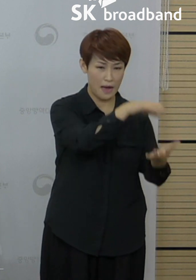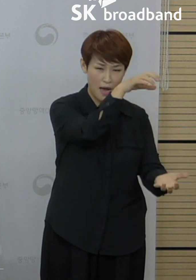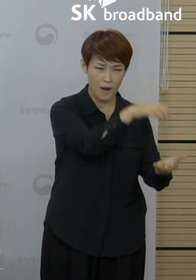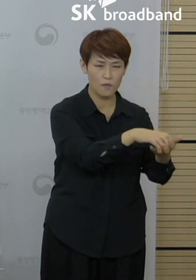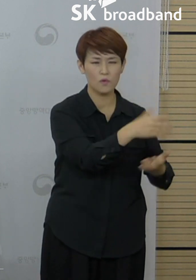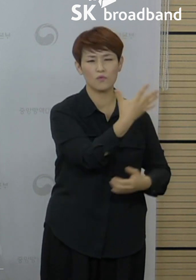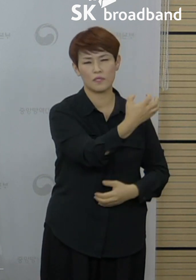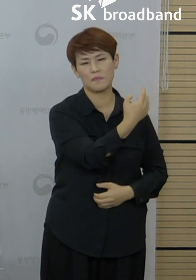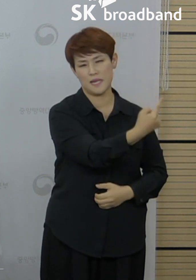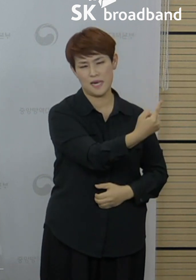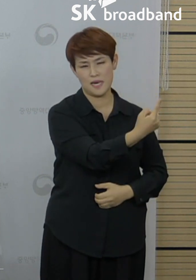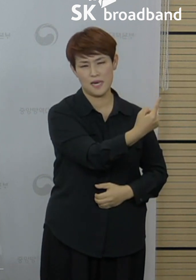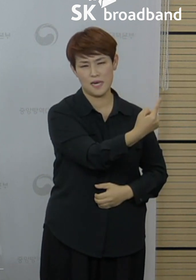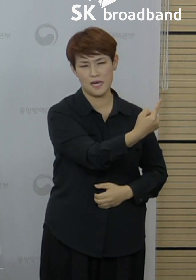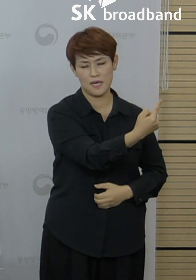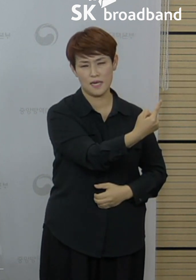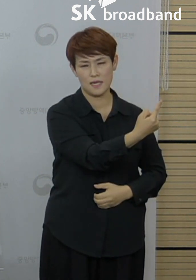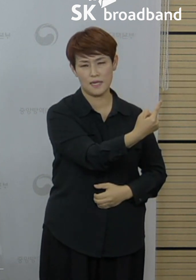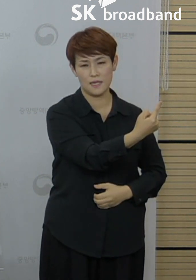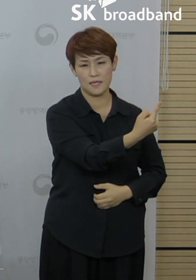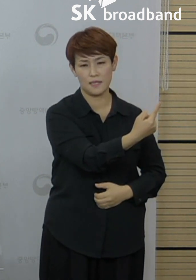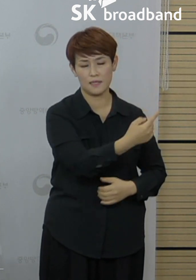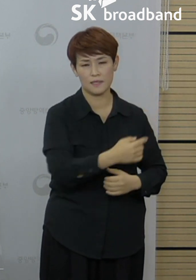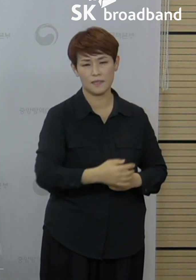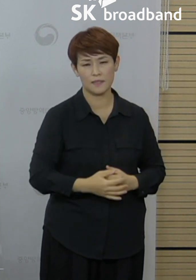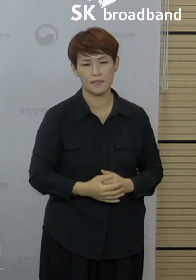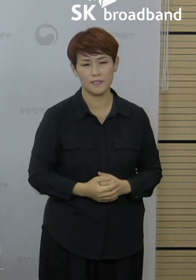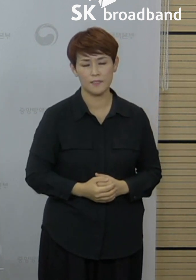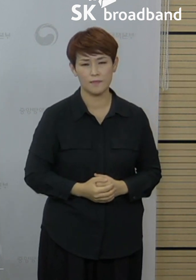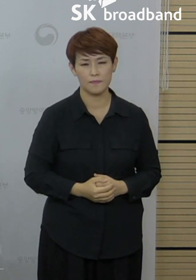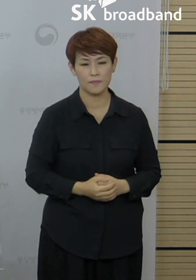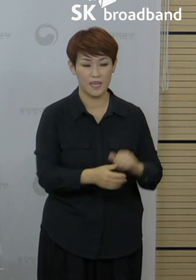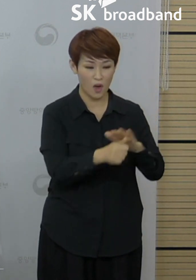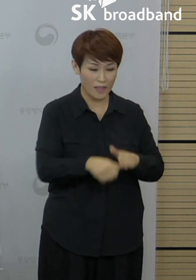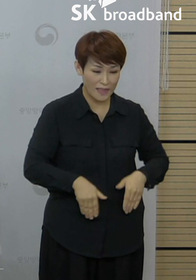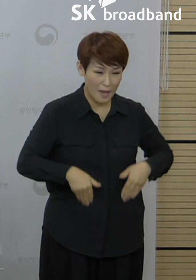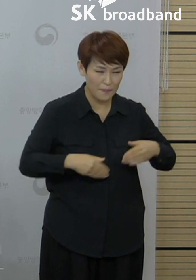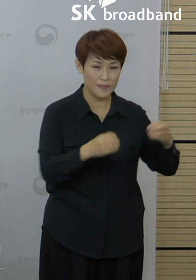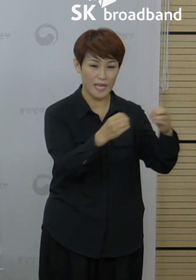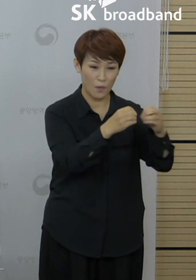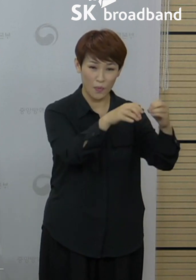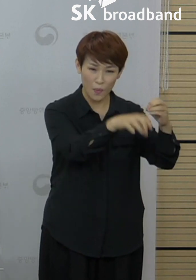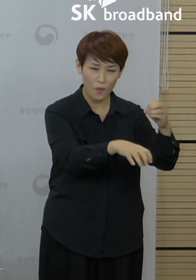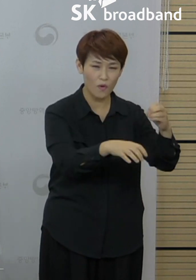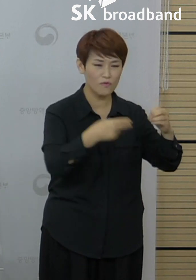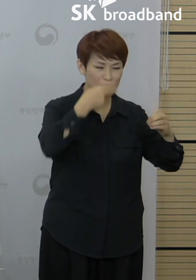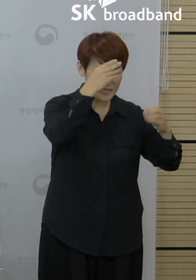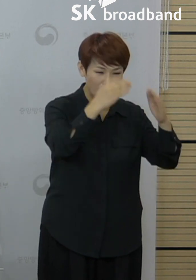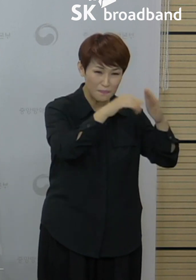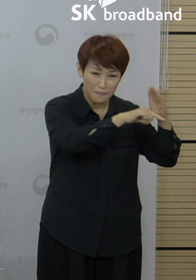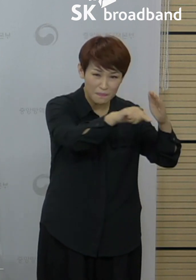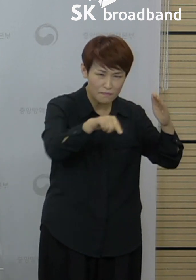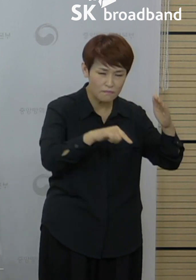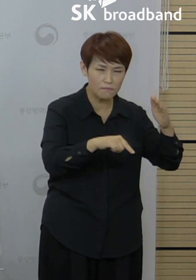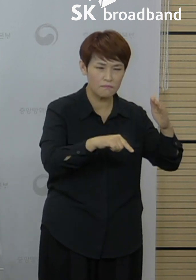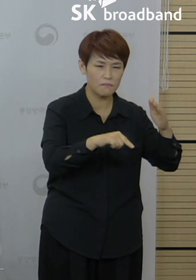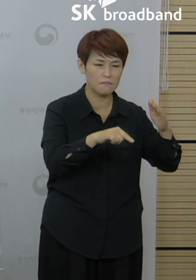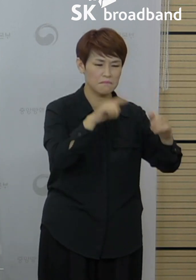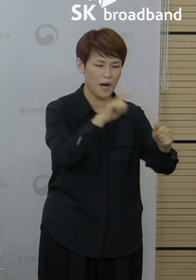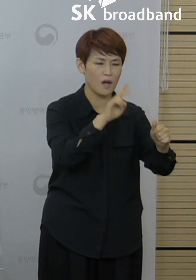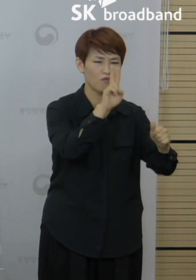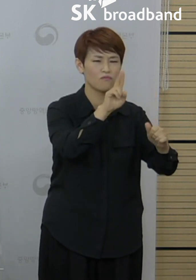91명이 되었습니다. 그리고 경남 창원시의 단란주정과 관련해서 2명이 추가